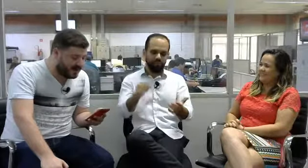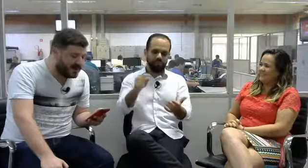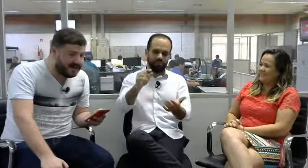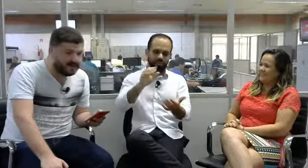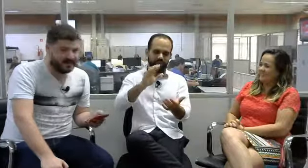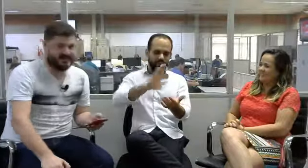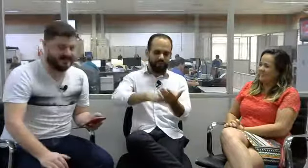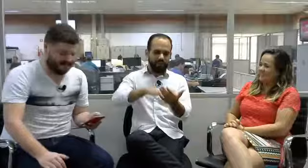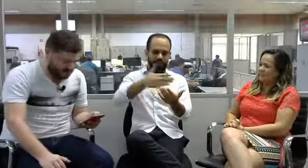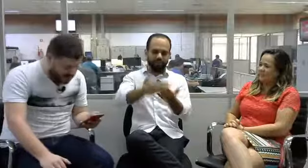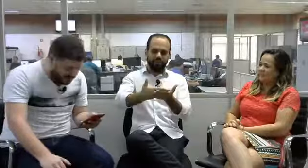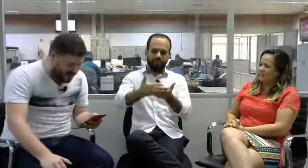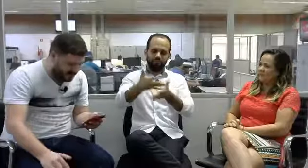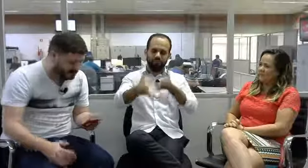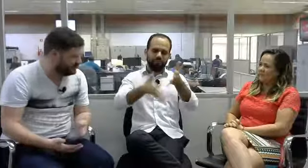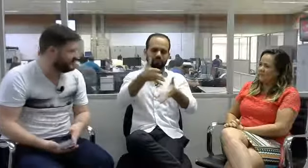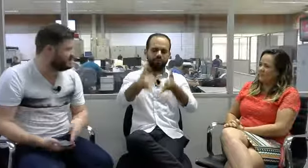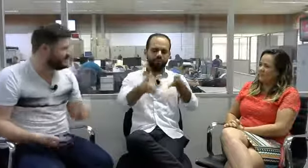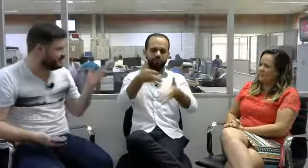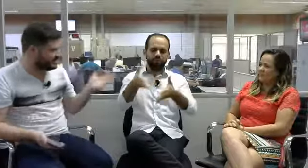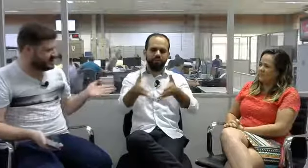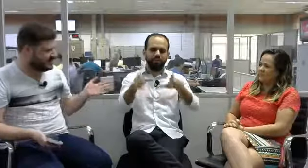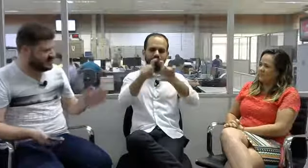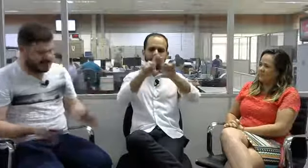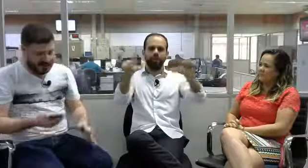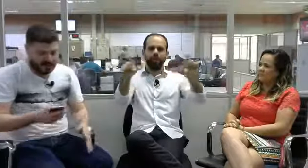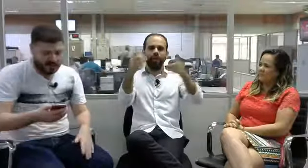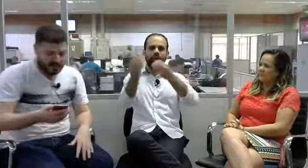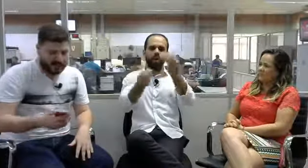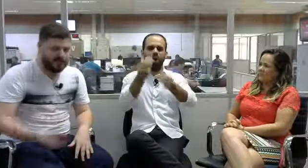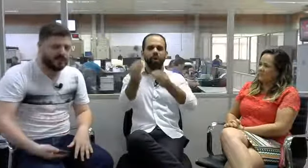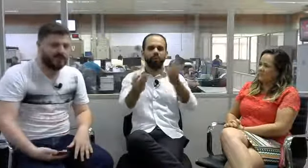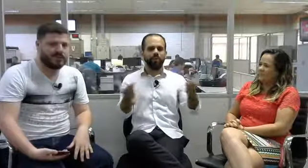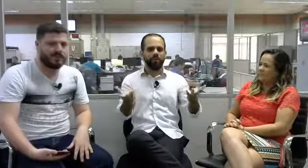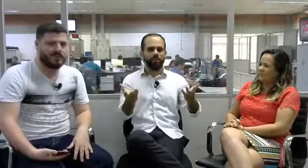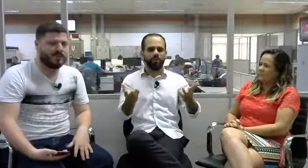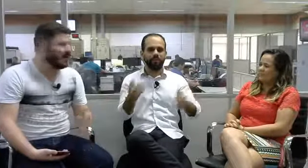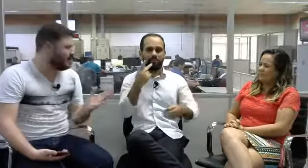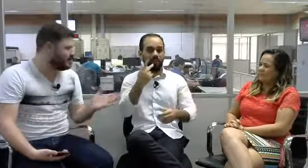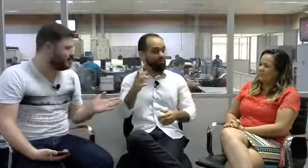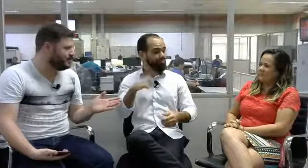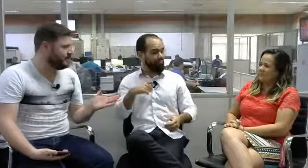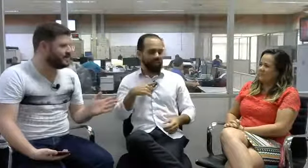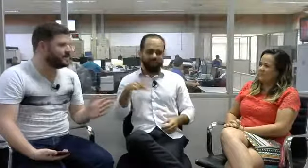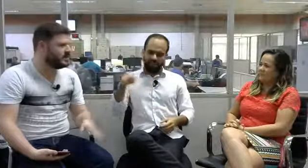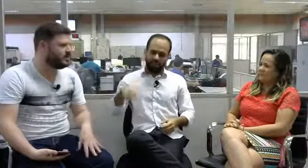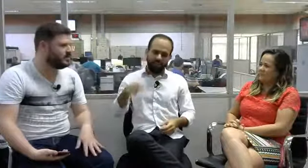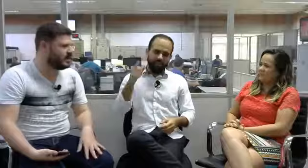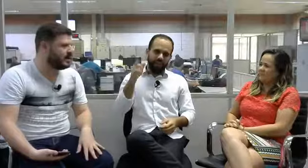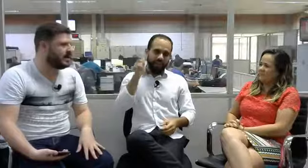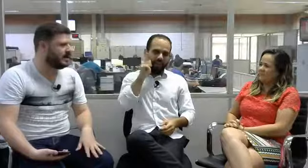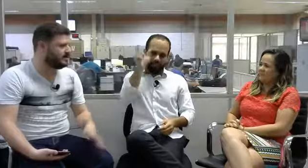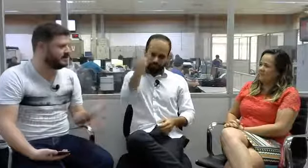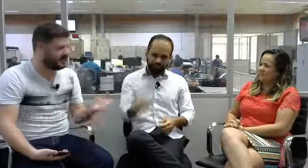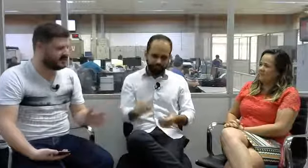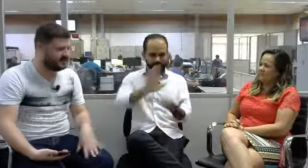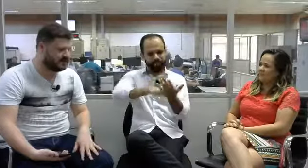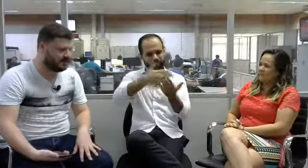Libras. Mas, ô Márcio, nós estamos aqui com o Glaucio fazendo a interpretação para